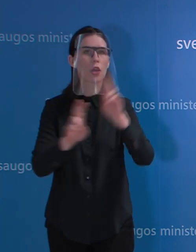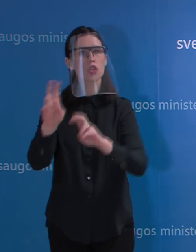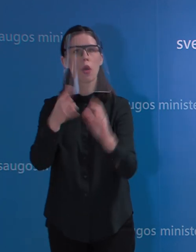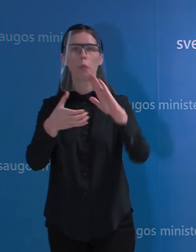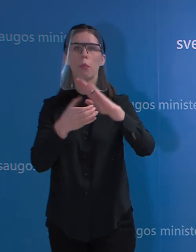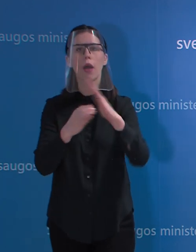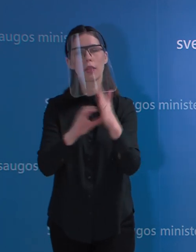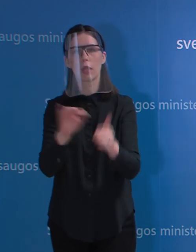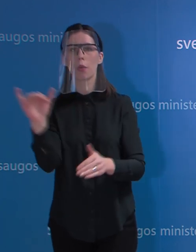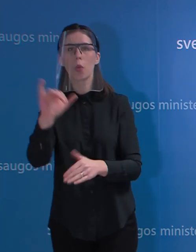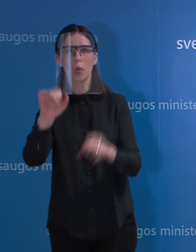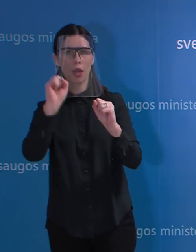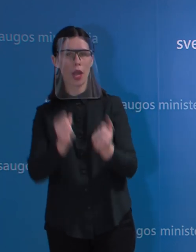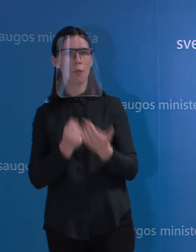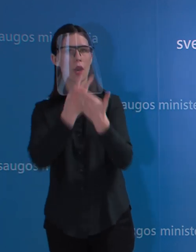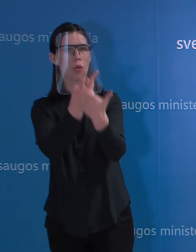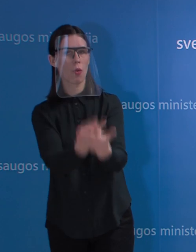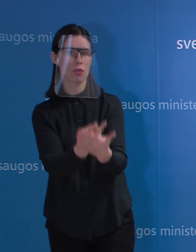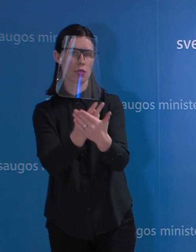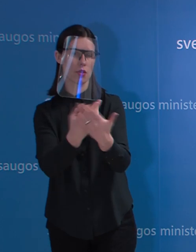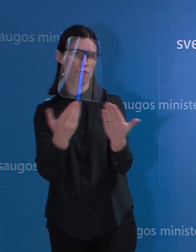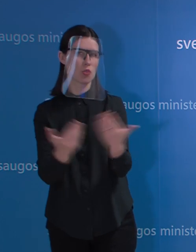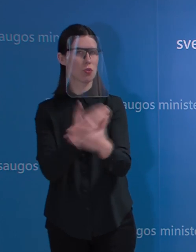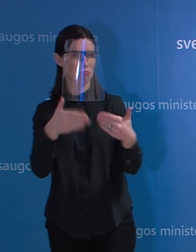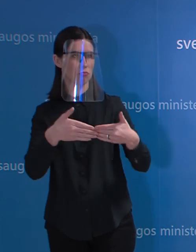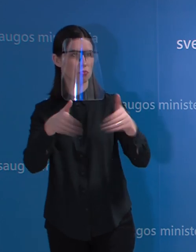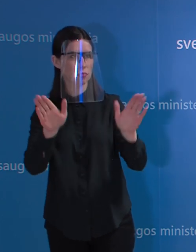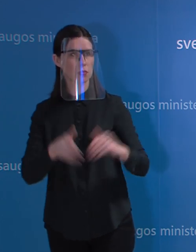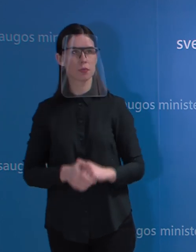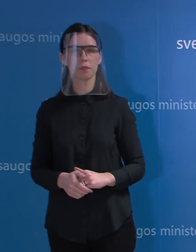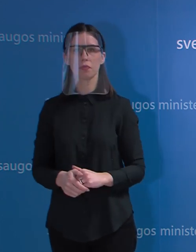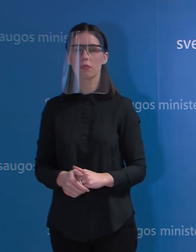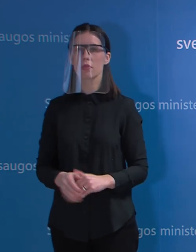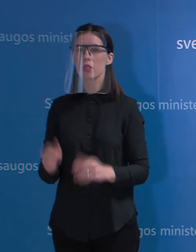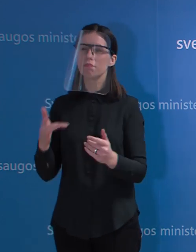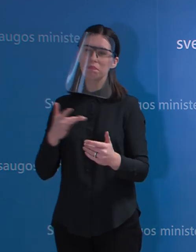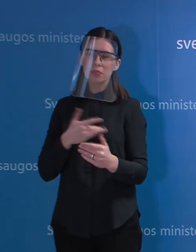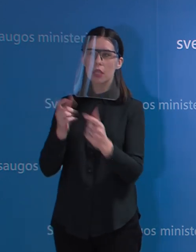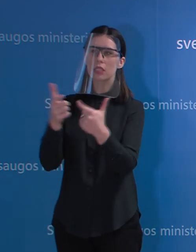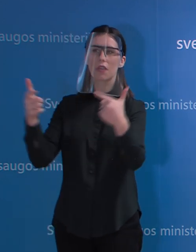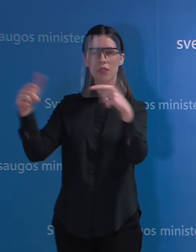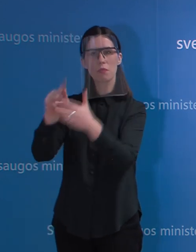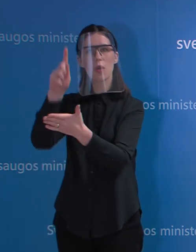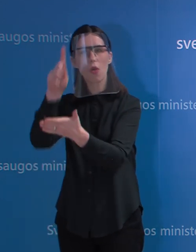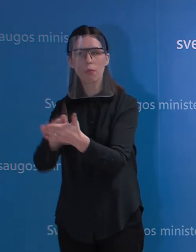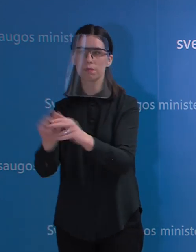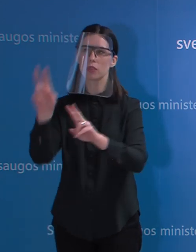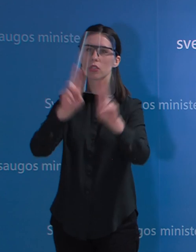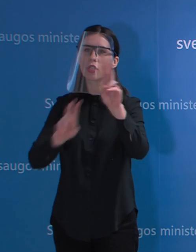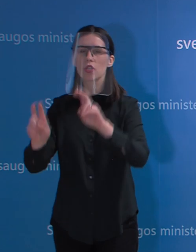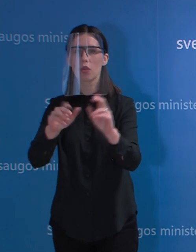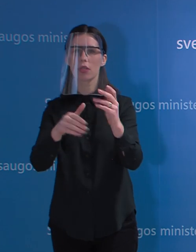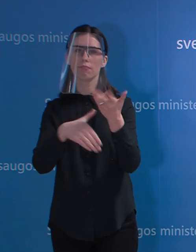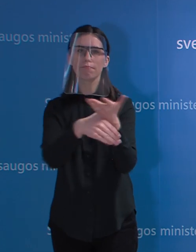neatsiranda dėl kažkokiu objektyvių priežasčių, matyti savo valdybės turėtų ieškoti būdo bendradarbiaudamos su